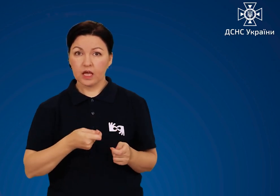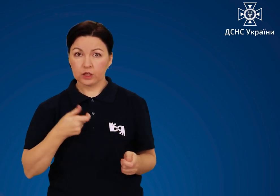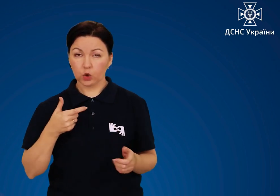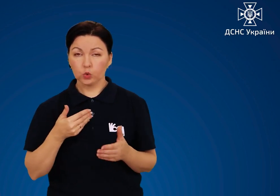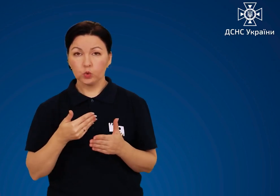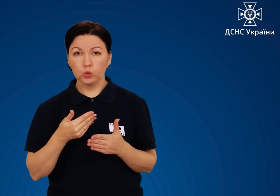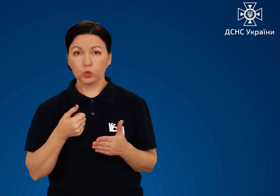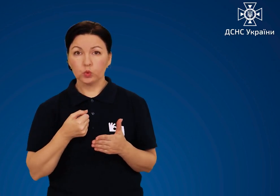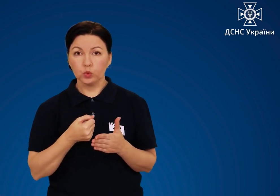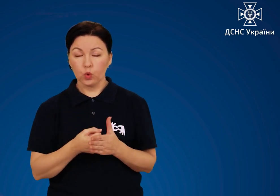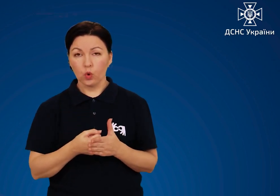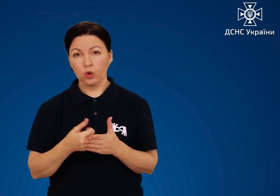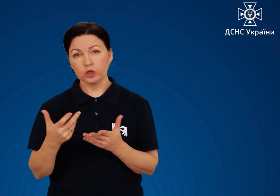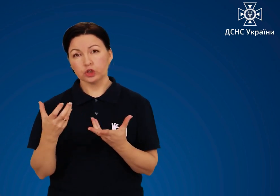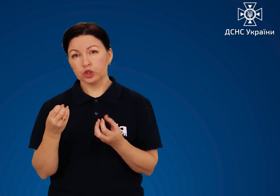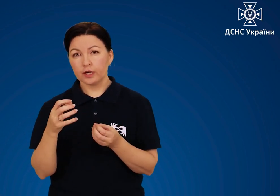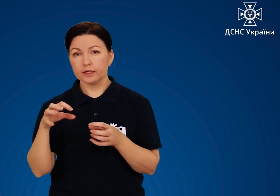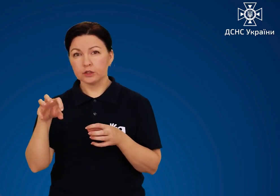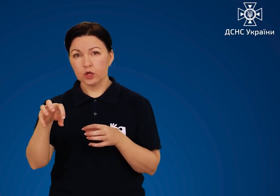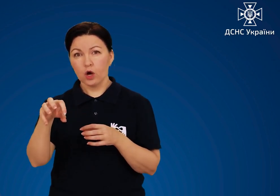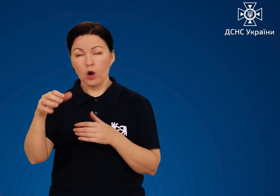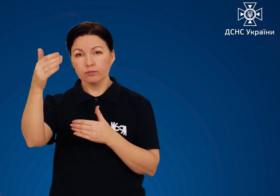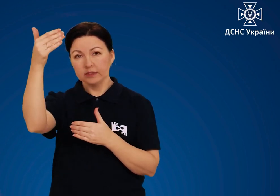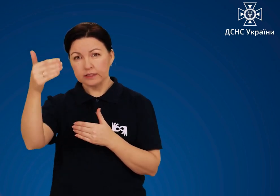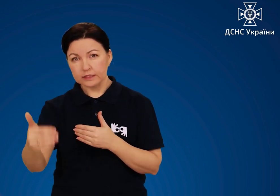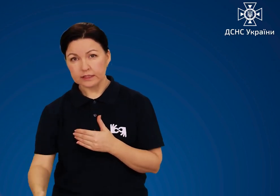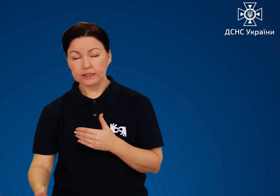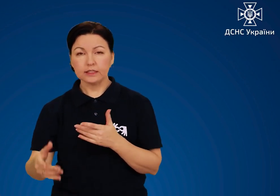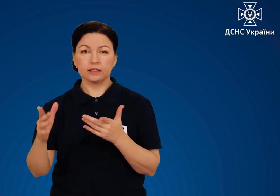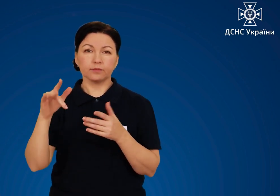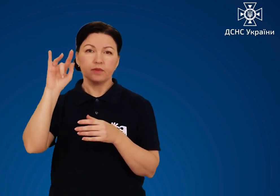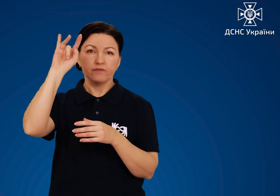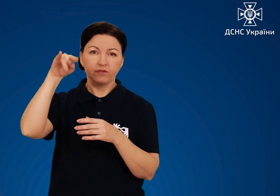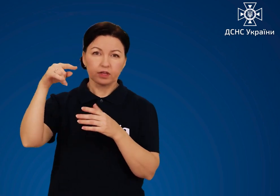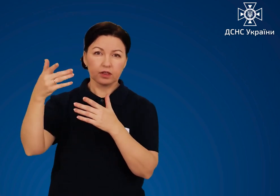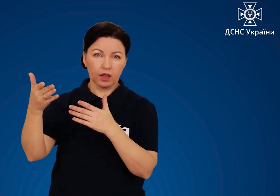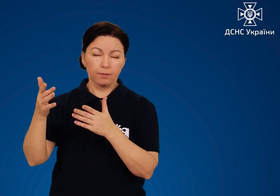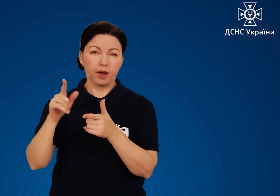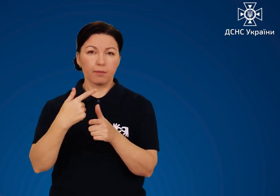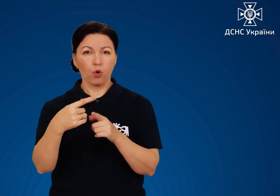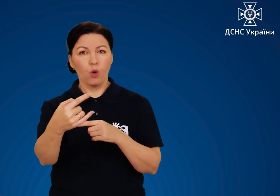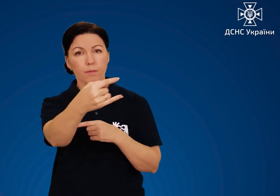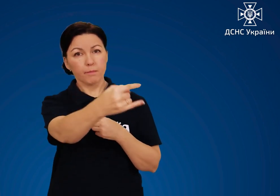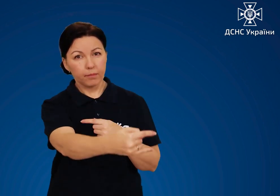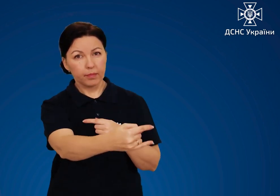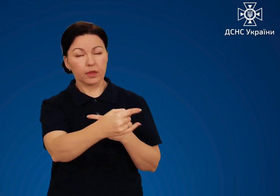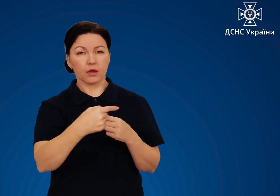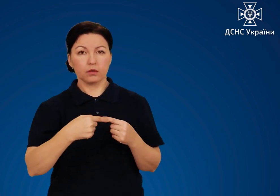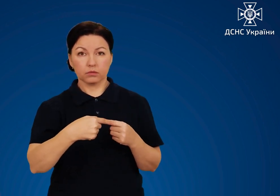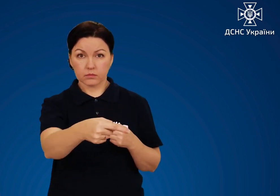Відстань від генератора до суміжних об'єктів, будівель, стін з вікнами,